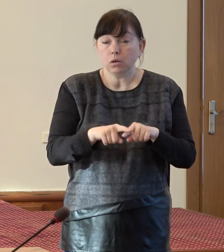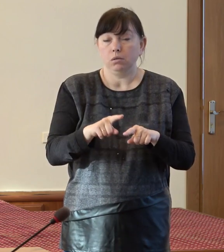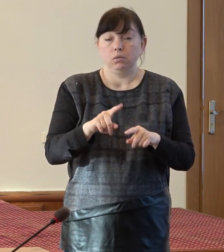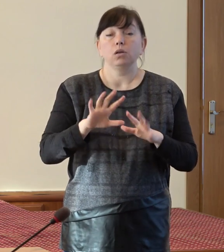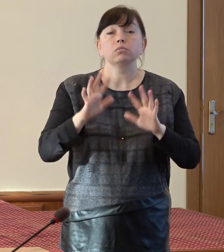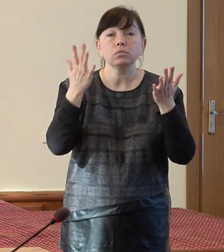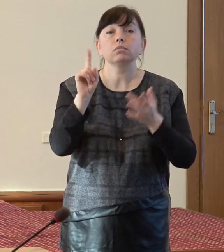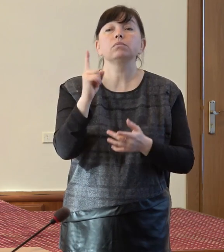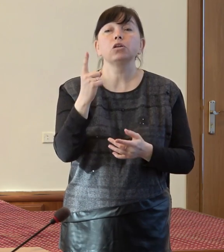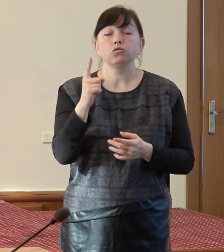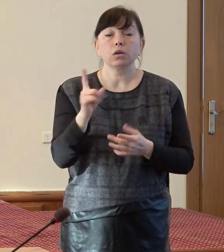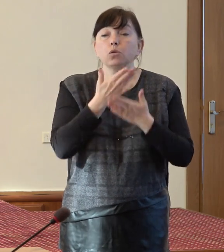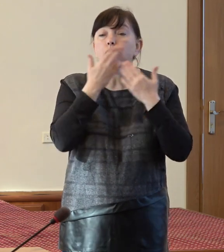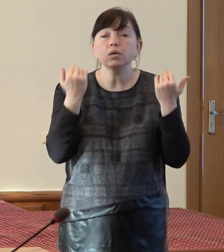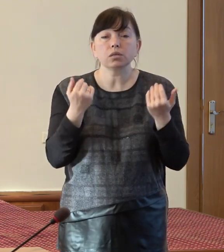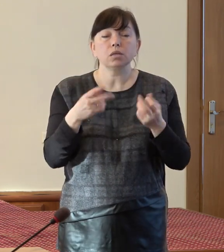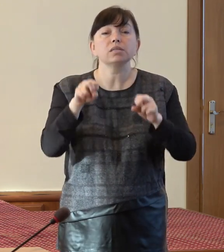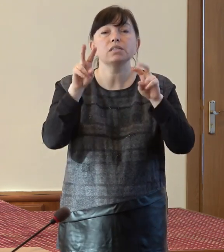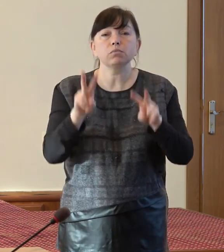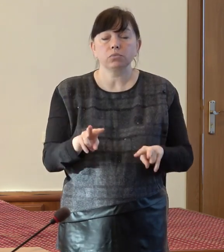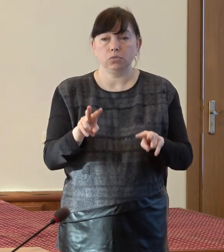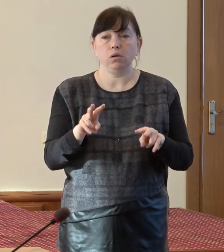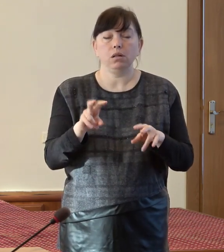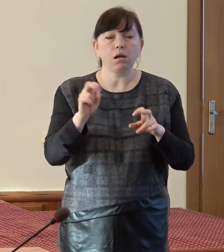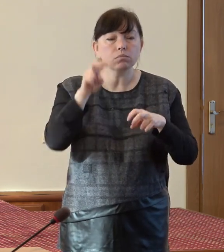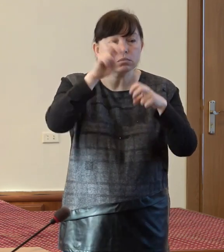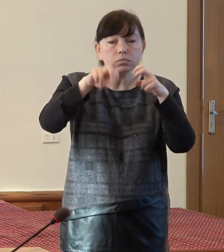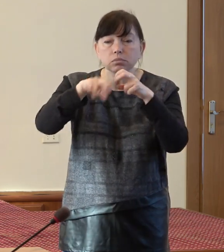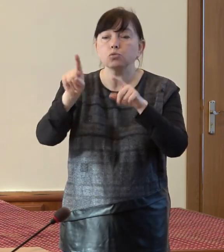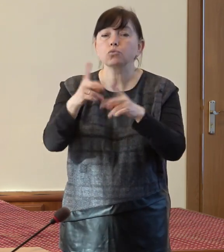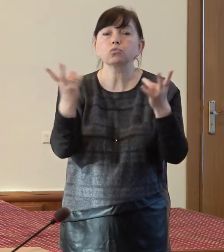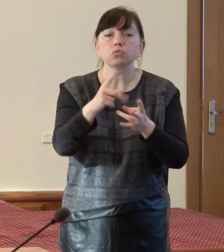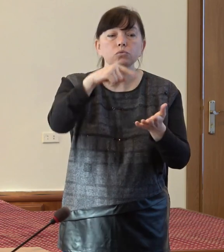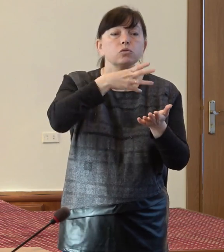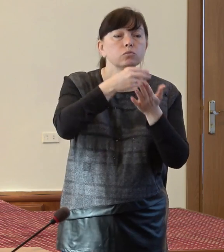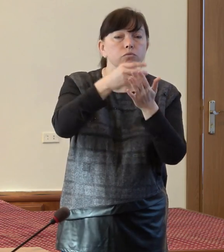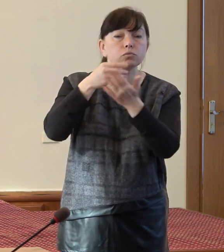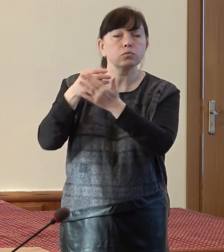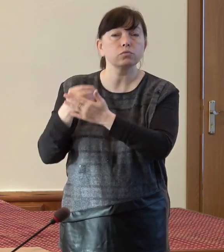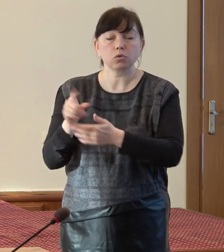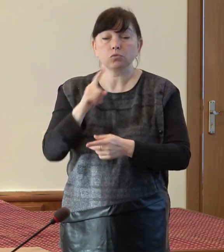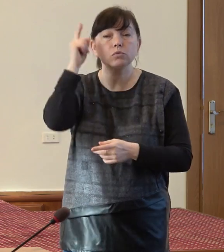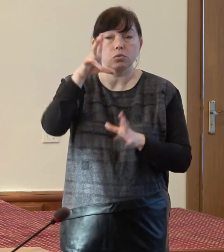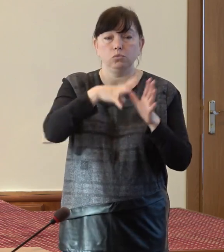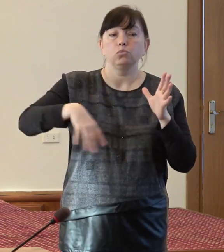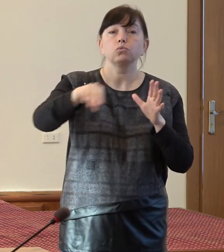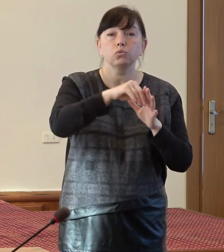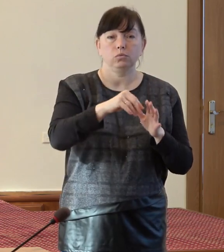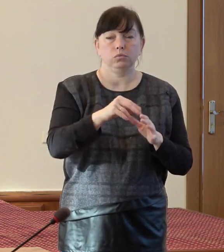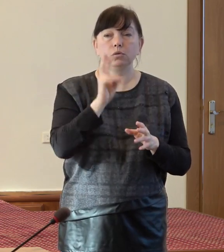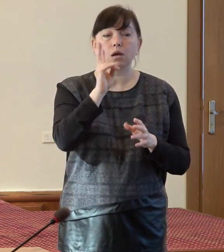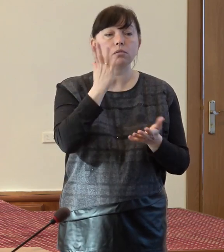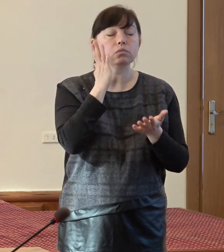aceea că nu există o metodologie de evaluare necesităților care să cunoască toți sectorii care